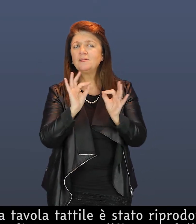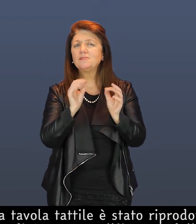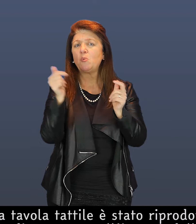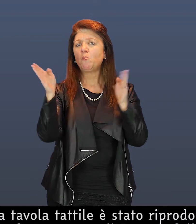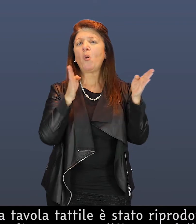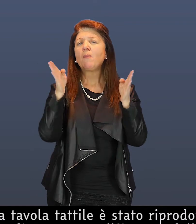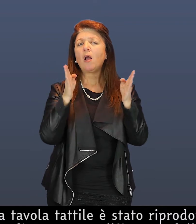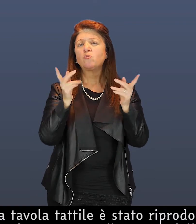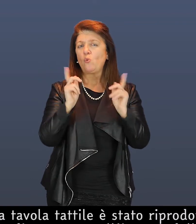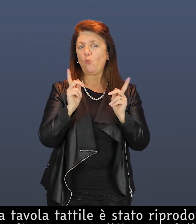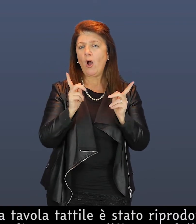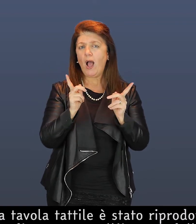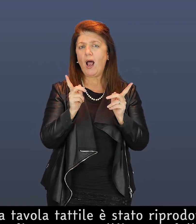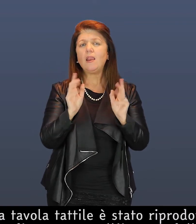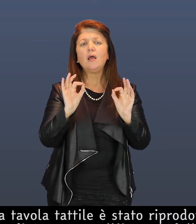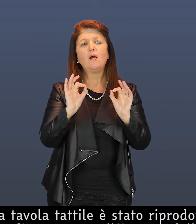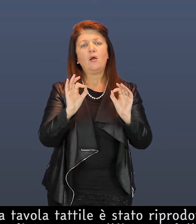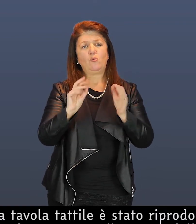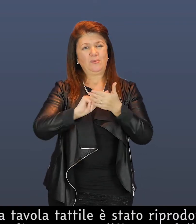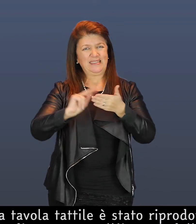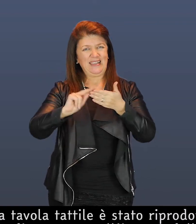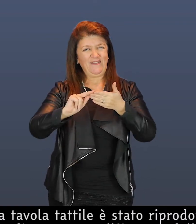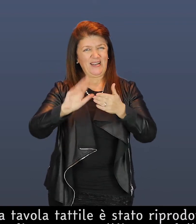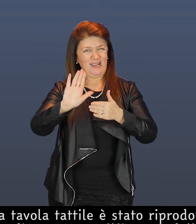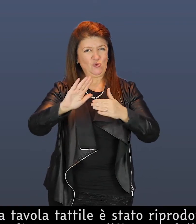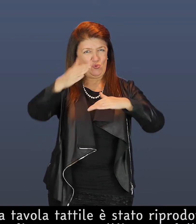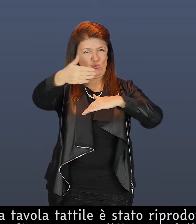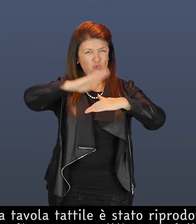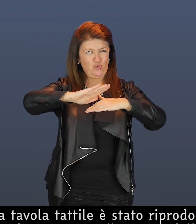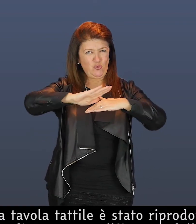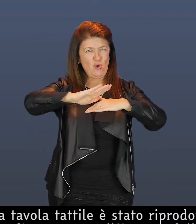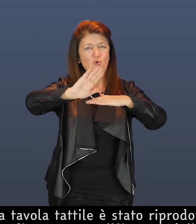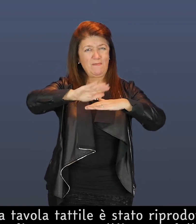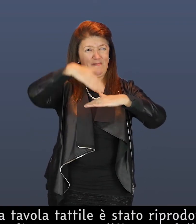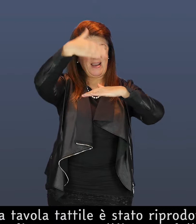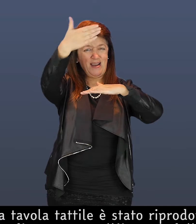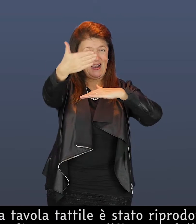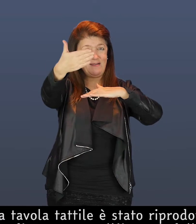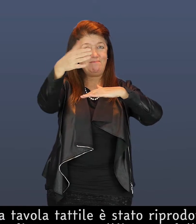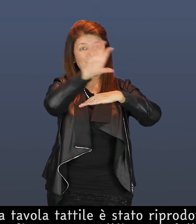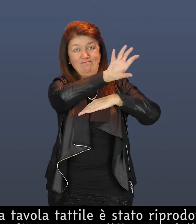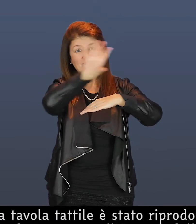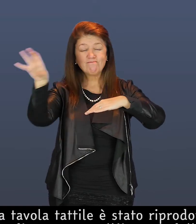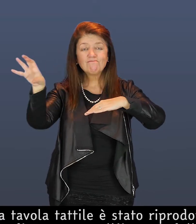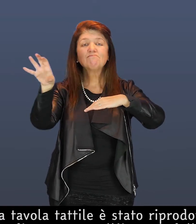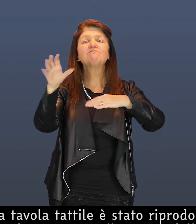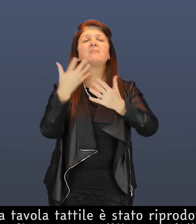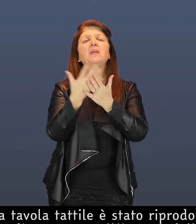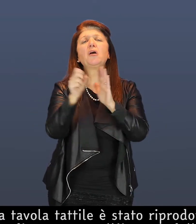Un cavaliere con in mano un calice sembra guardare con gratitudine una donna con una